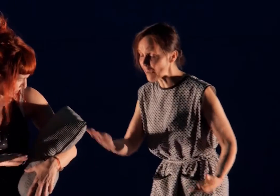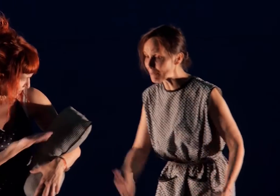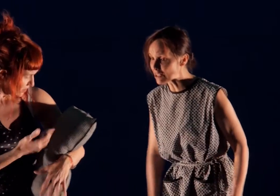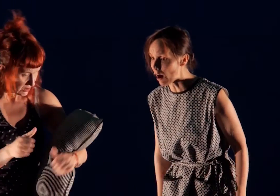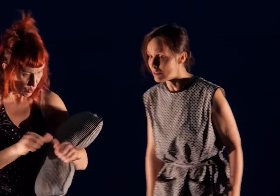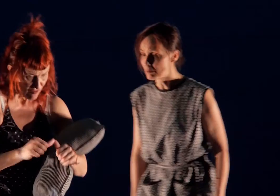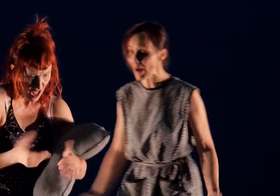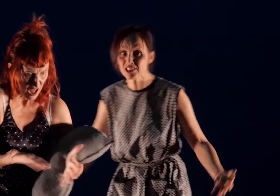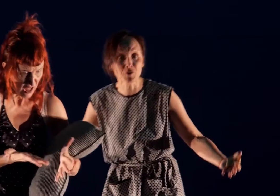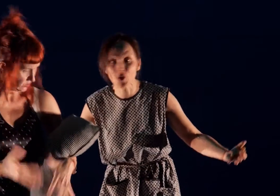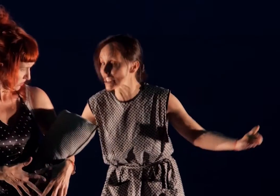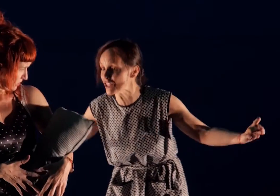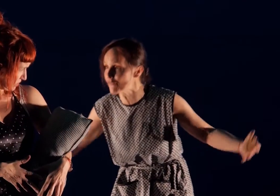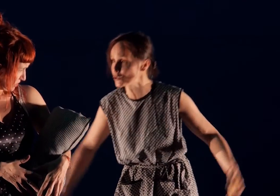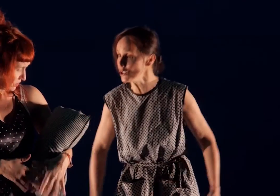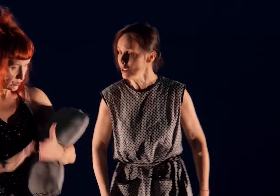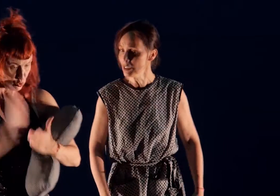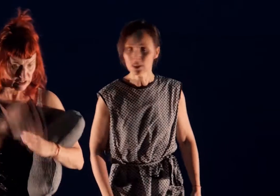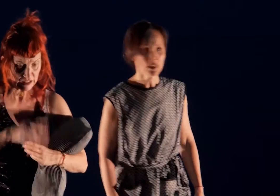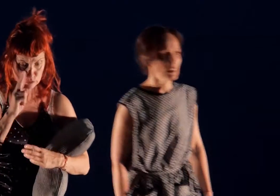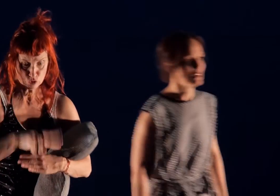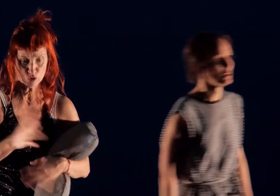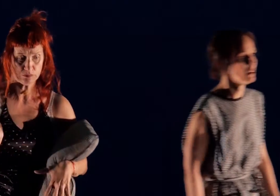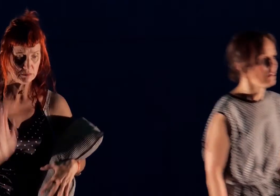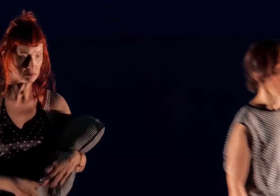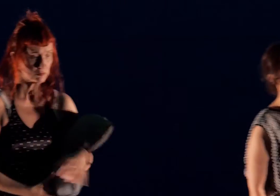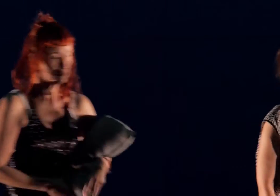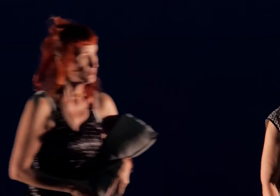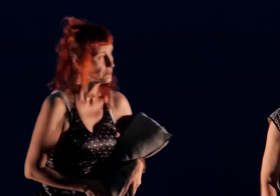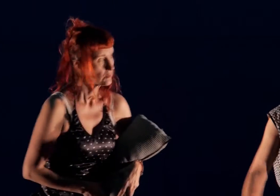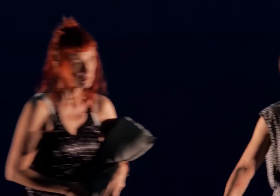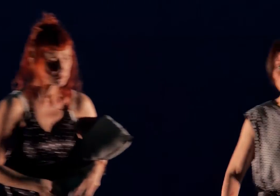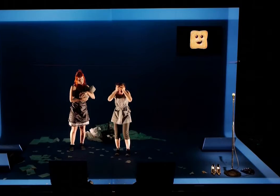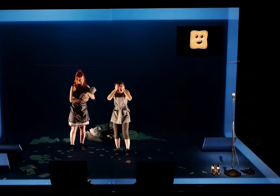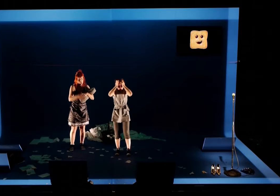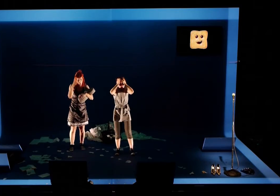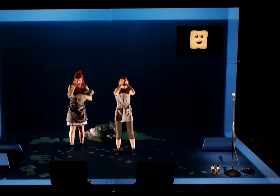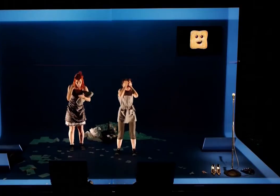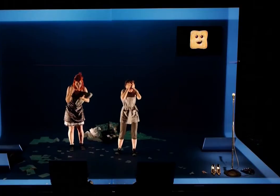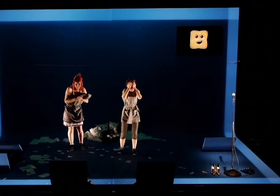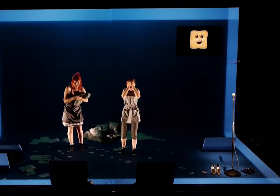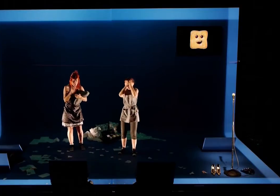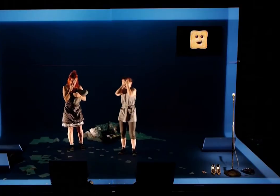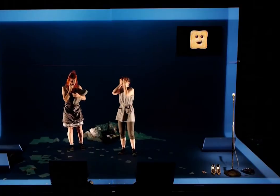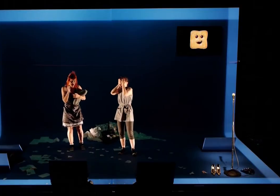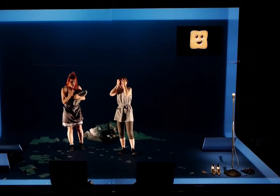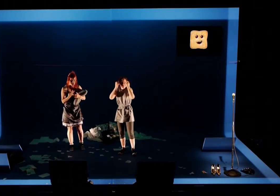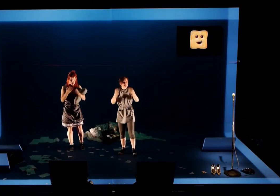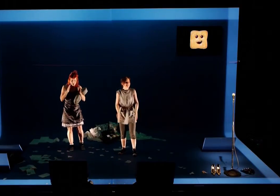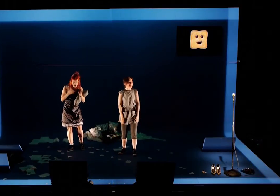qu'est-ce qui peut nous amener à ça, en fait, qui nous a intéressés ? C'est une mécanique, le burn-out. On dit aussi que c'est des gens qui ne savent pas s'arrêter. Le titre, pour